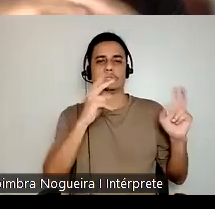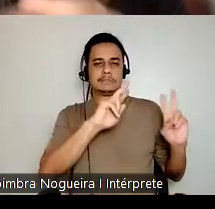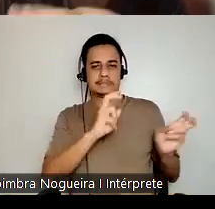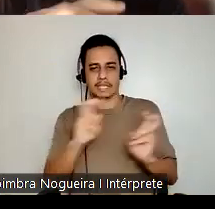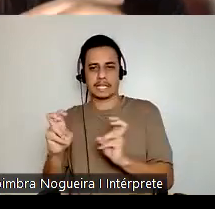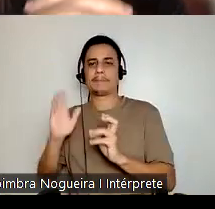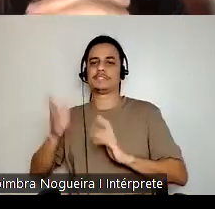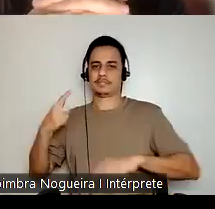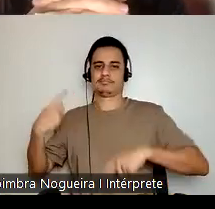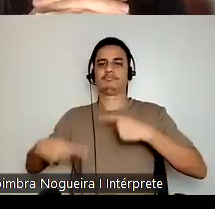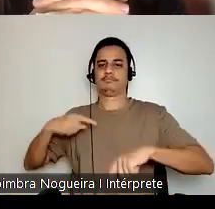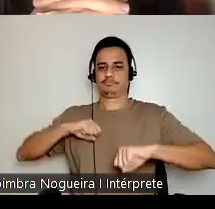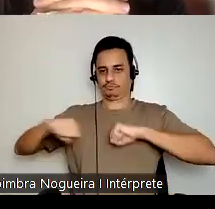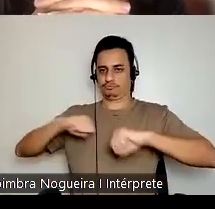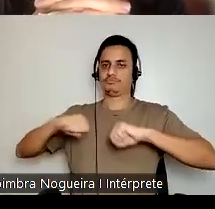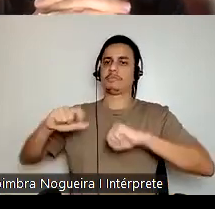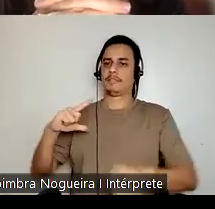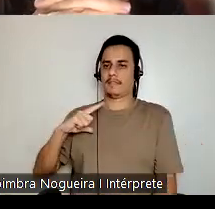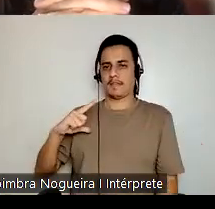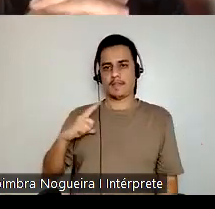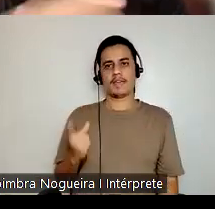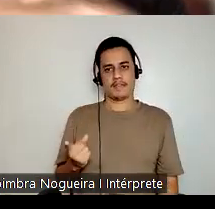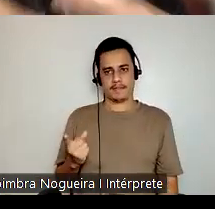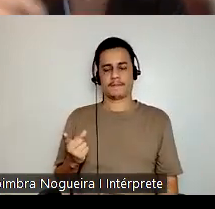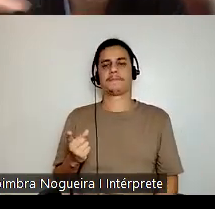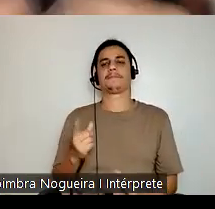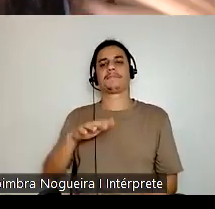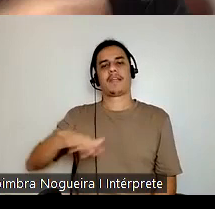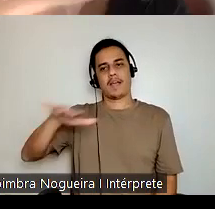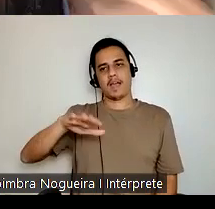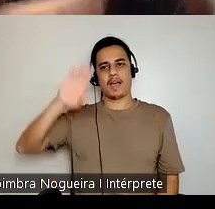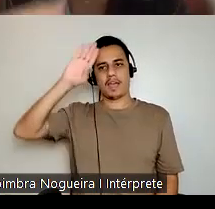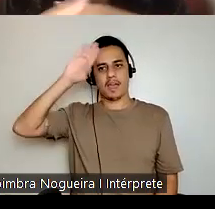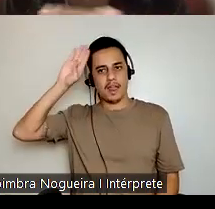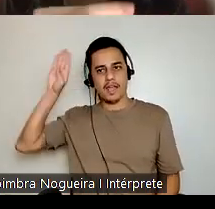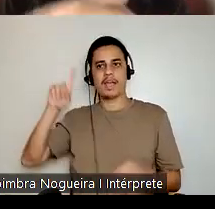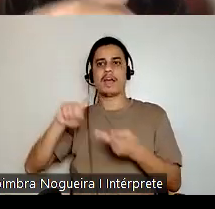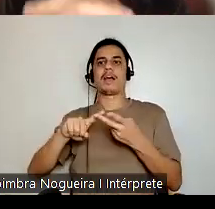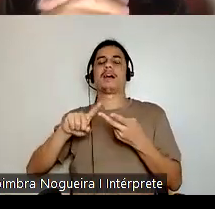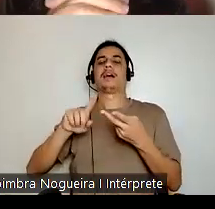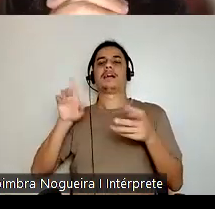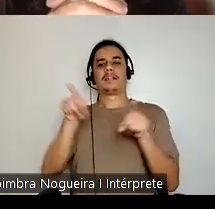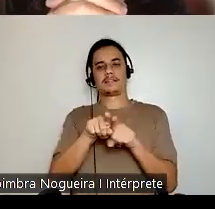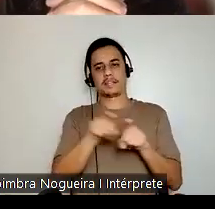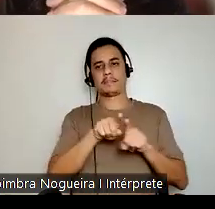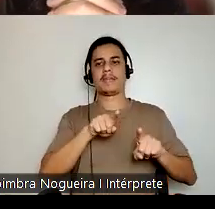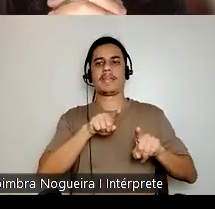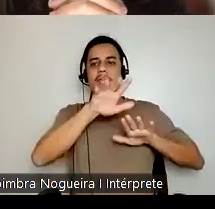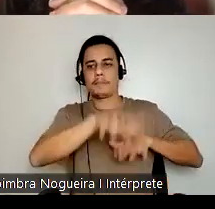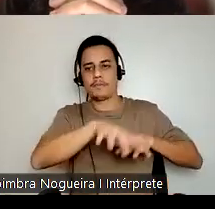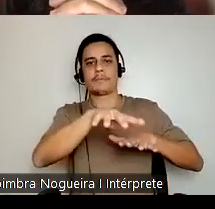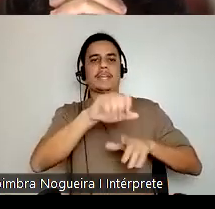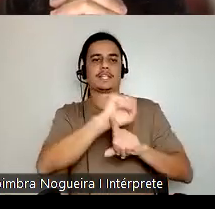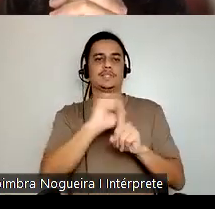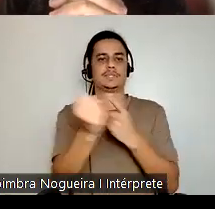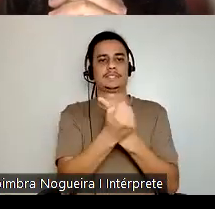debatidas na academia, em alguns movimentos sociais de asiáticos,